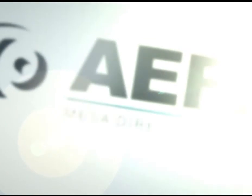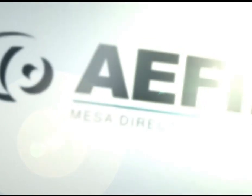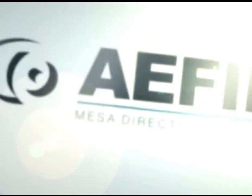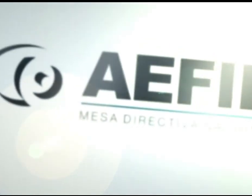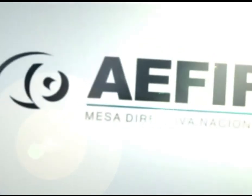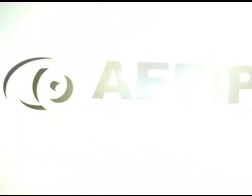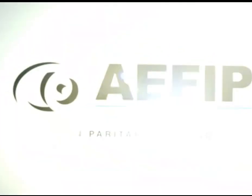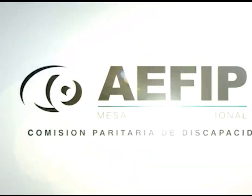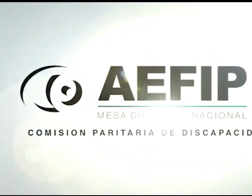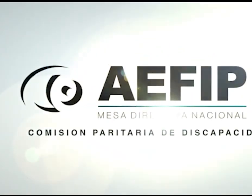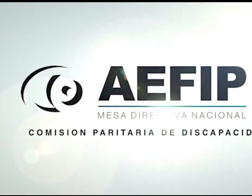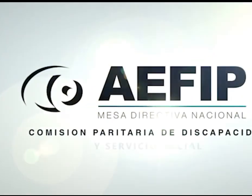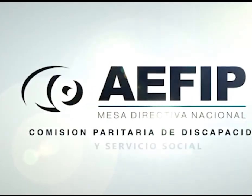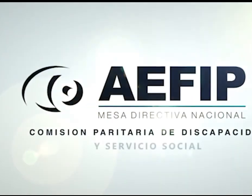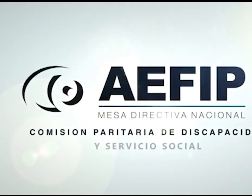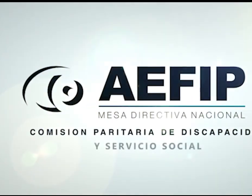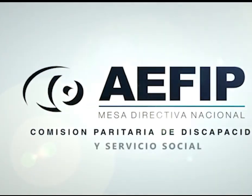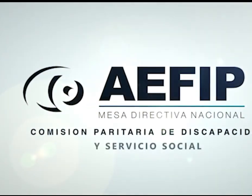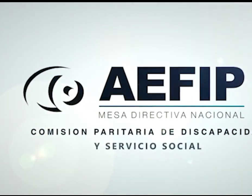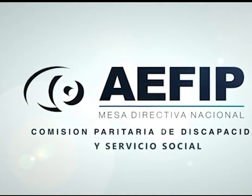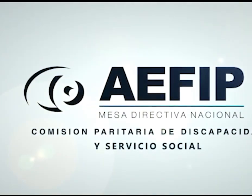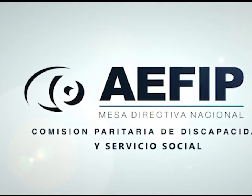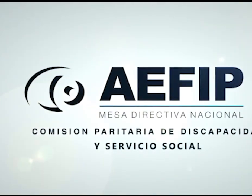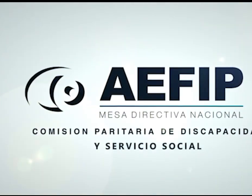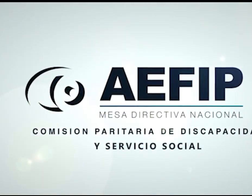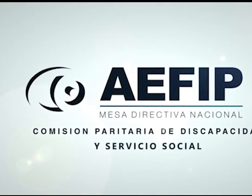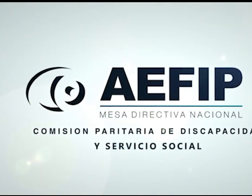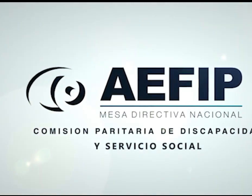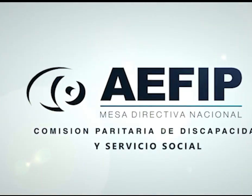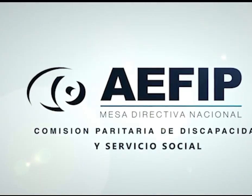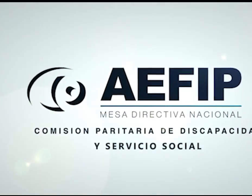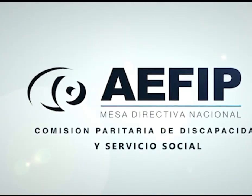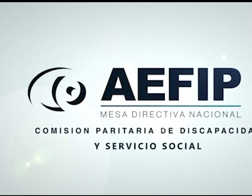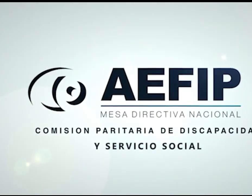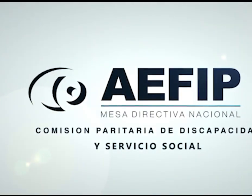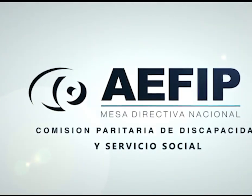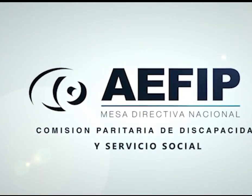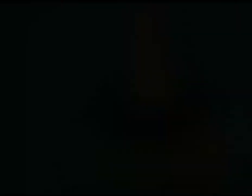Guna Guna strictly al Guna